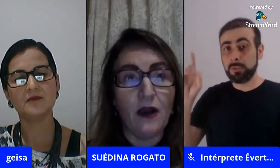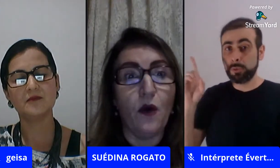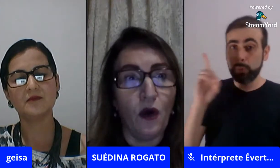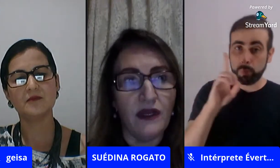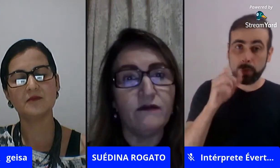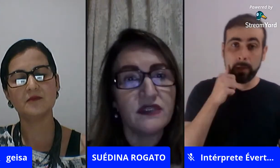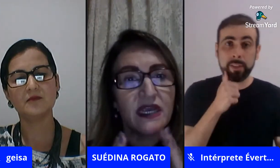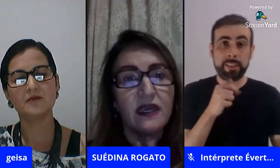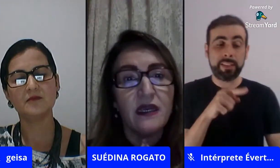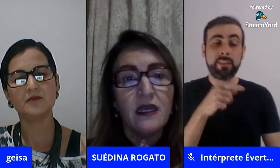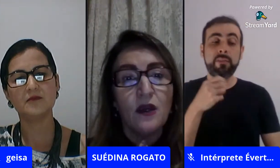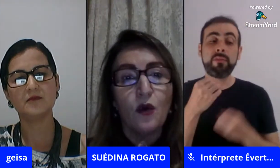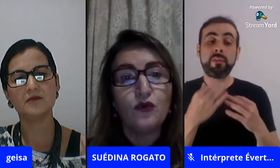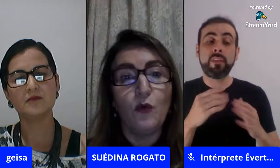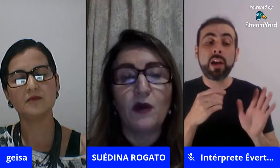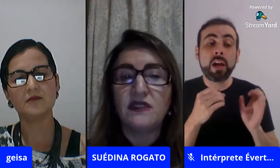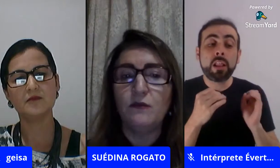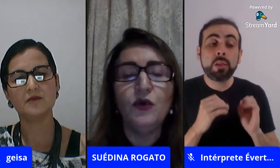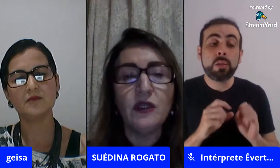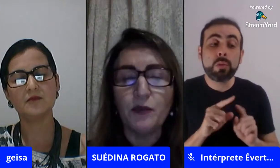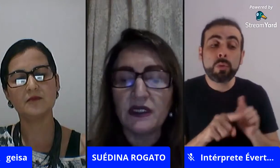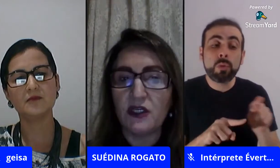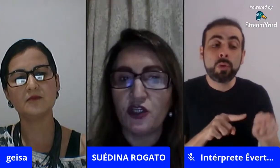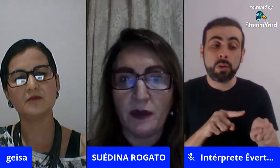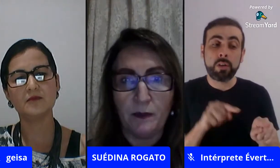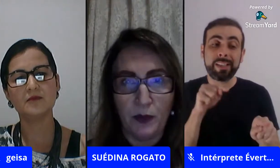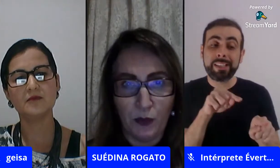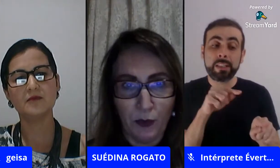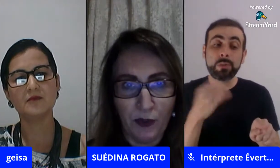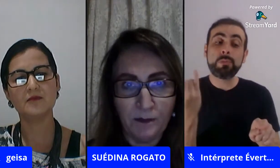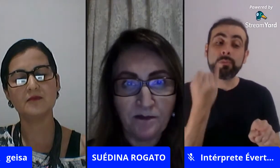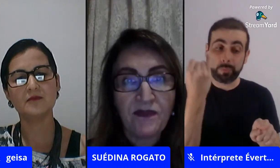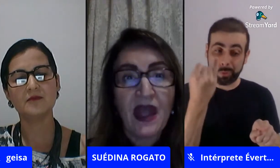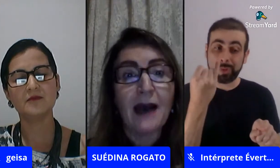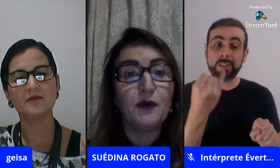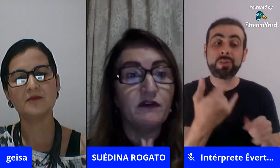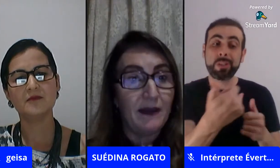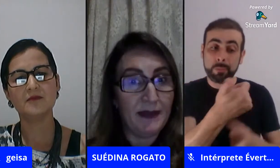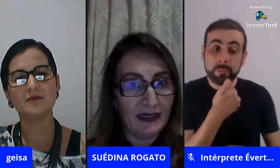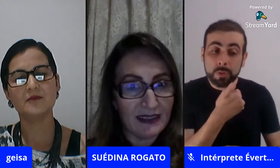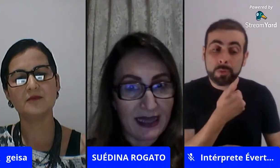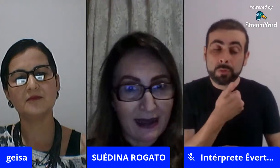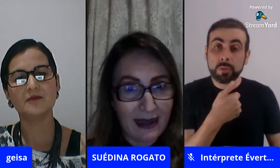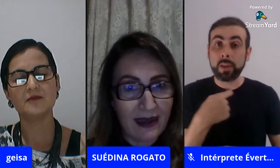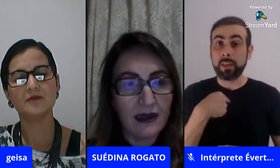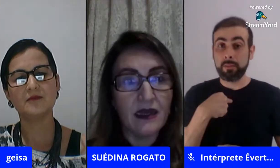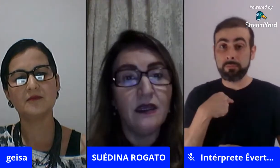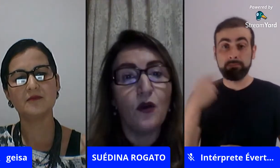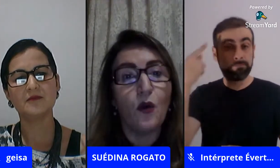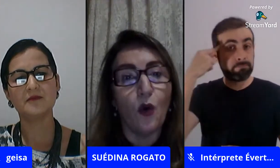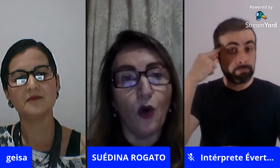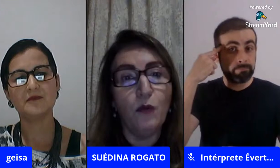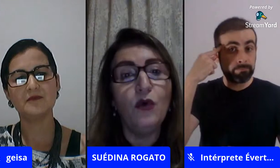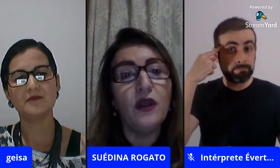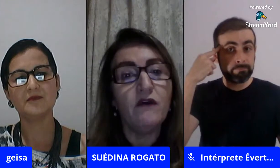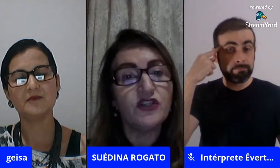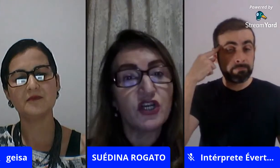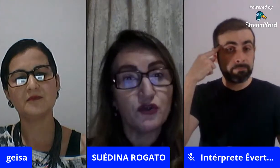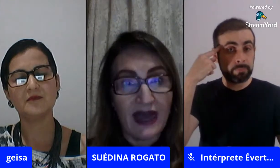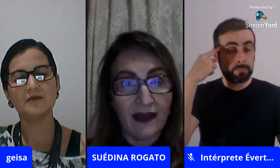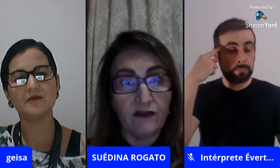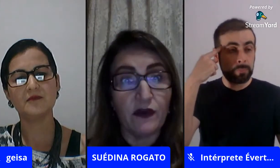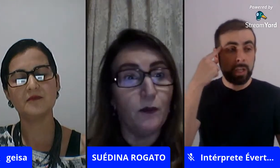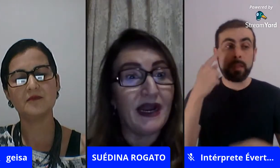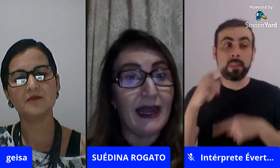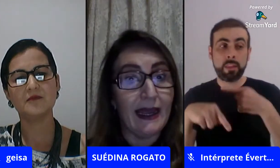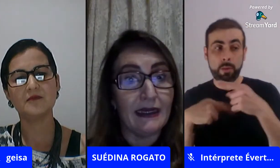assim para ela olha você contou uma coisa muito importante para a a PRO vai pensar em como eu